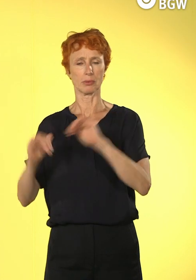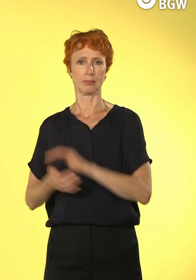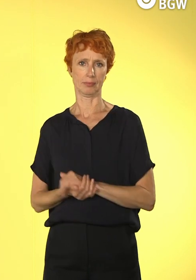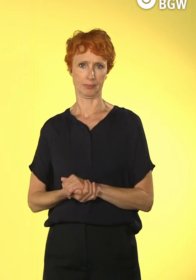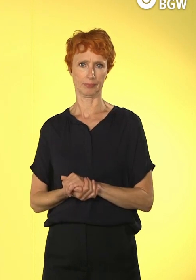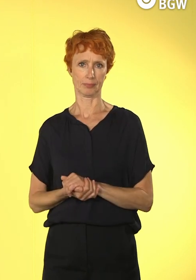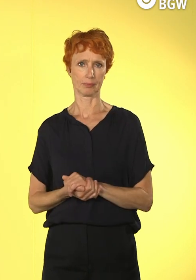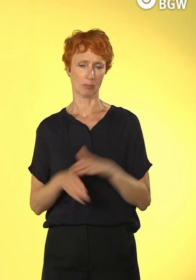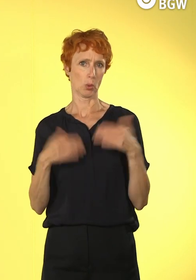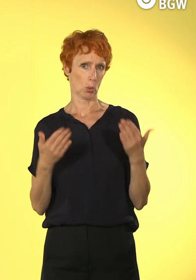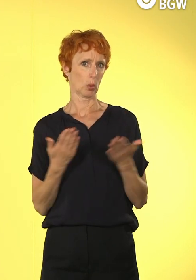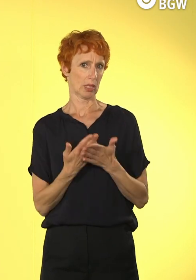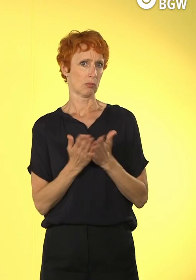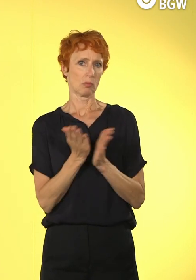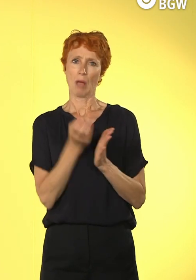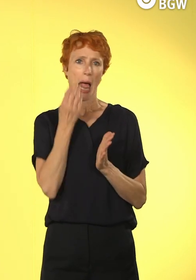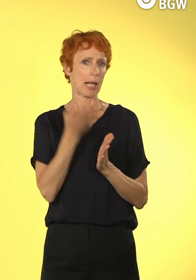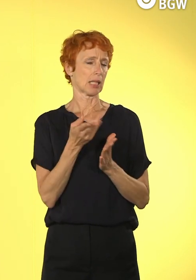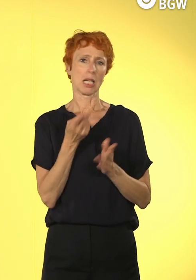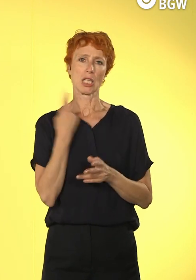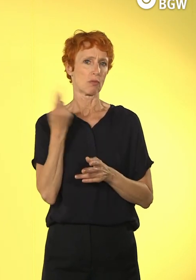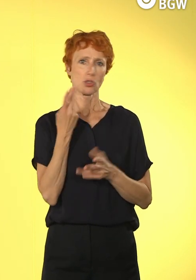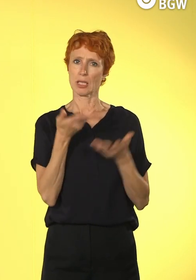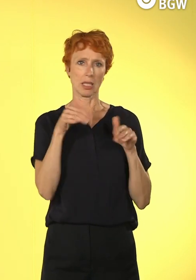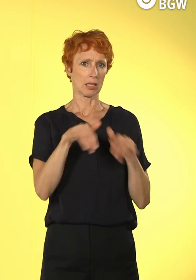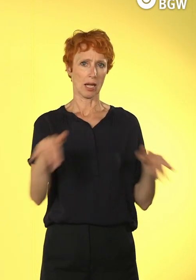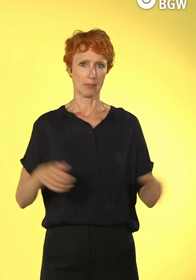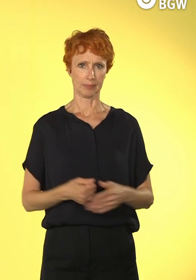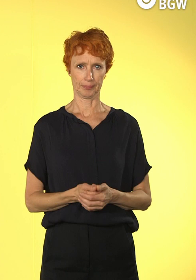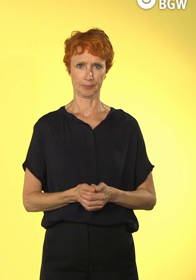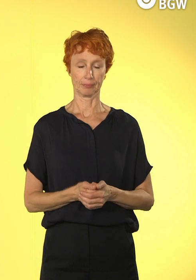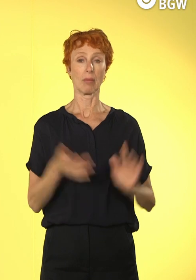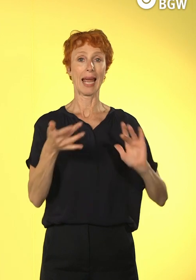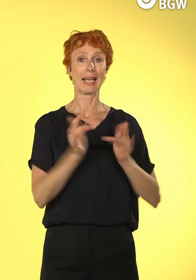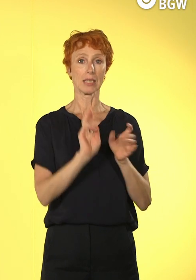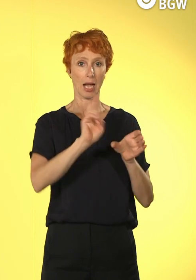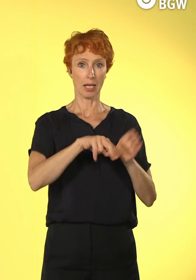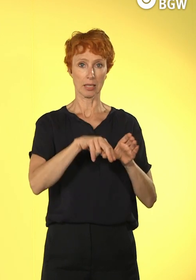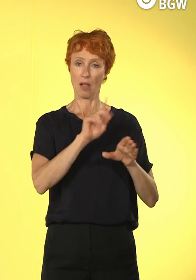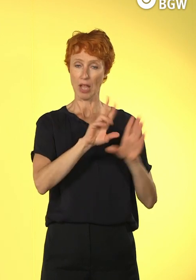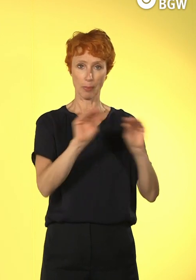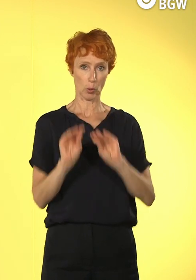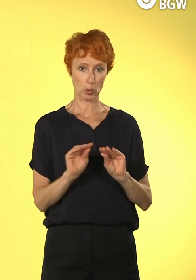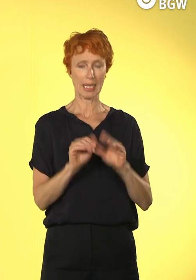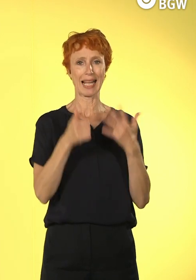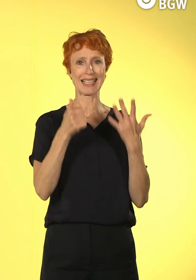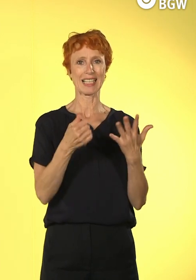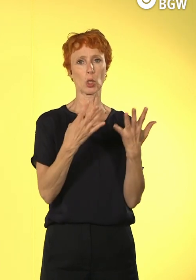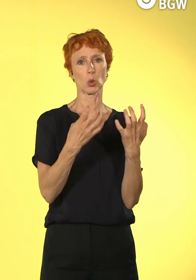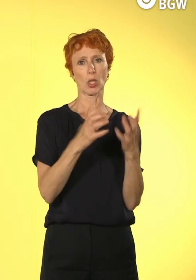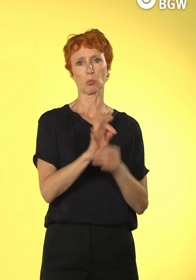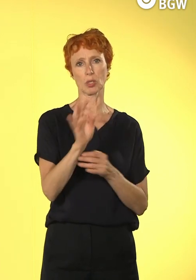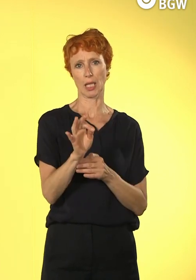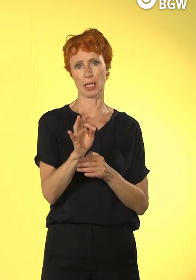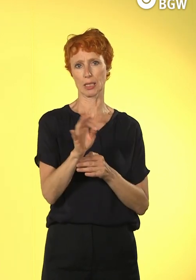das ist natürlich im Alltag angekommen. Die Internetnutzer, da liegt die Quote mittlerweile bei 96 Prozent. Es gibt ein paar Offlinerinnen und